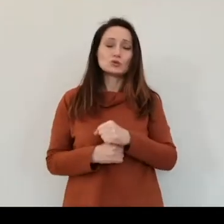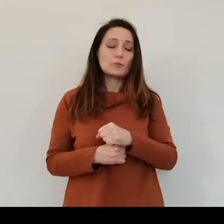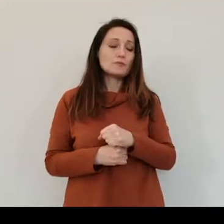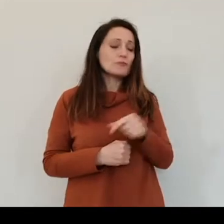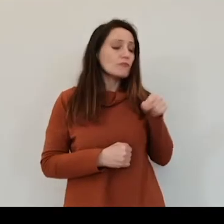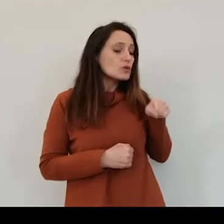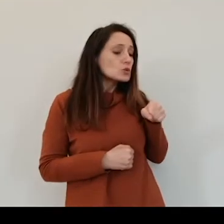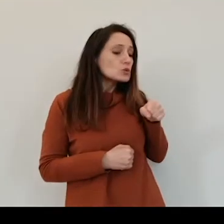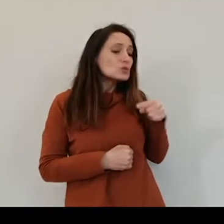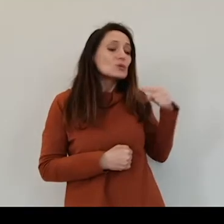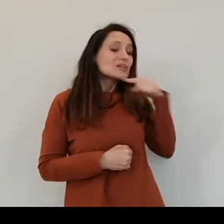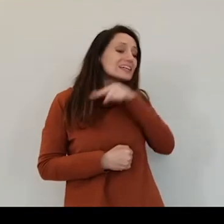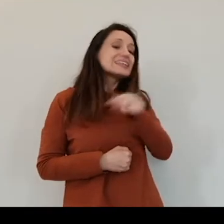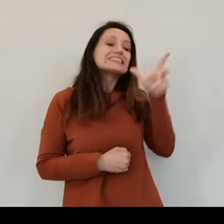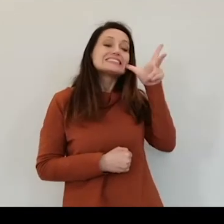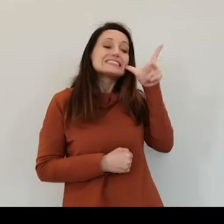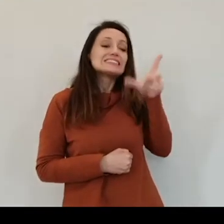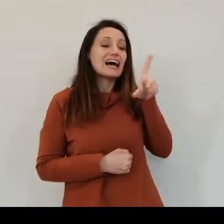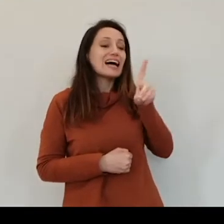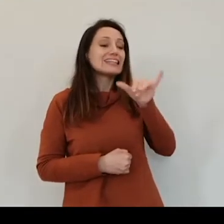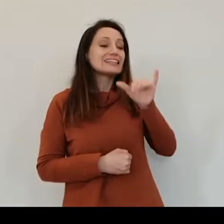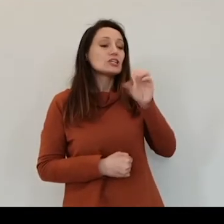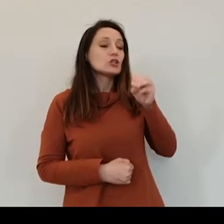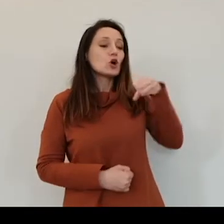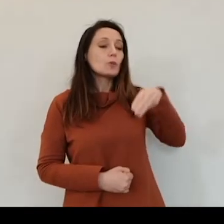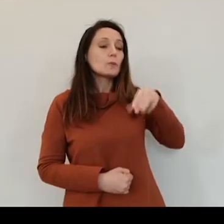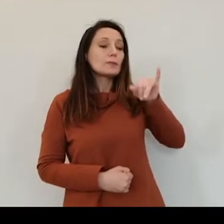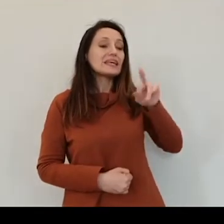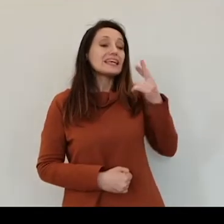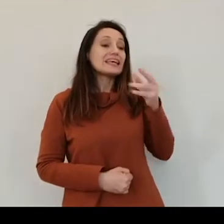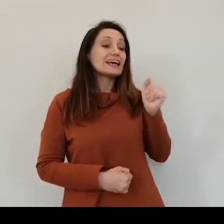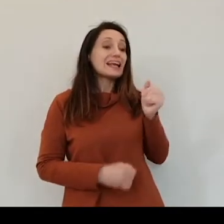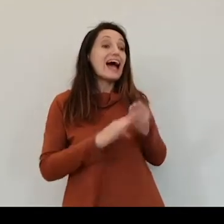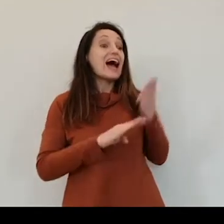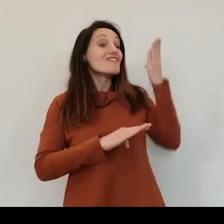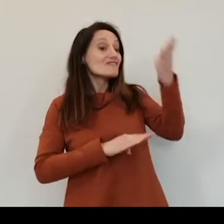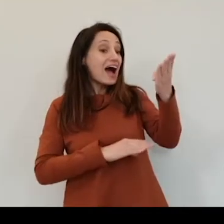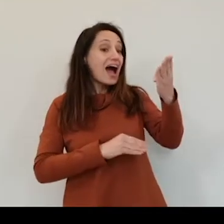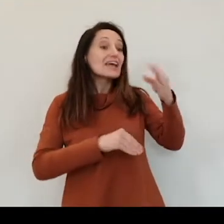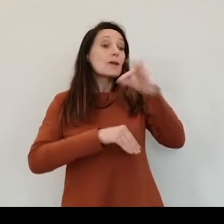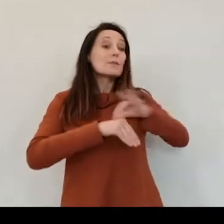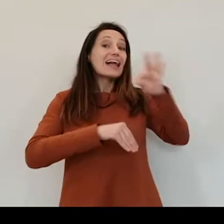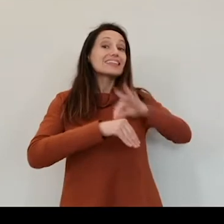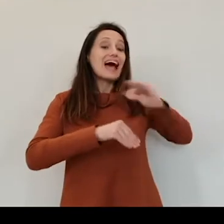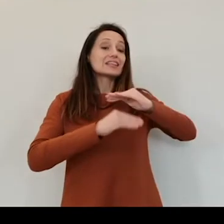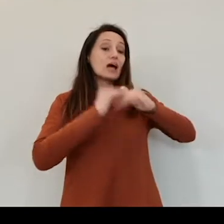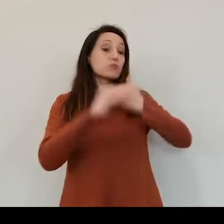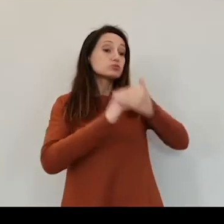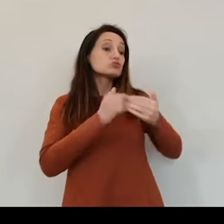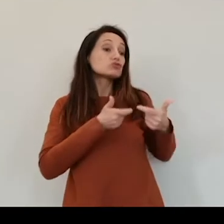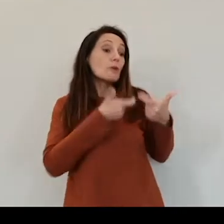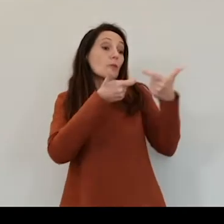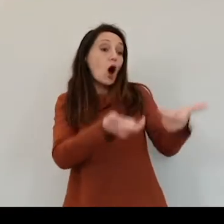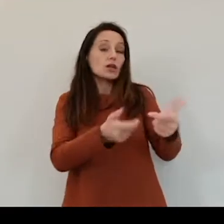zia di Omira a portarle questa buccia di patata. No, vai dalla nonna a portarle questa focaccia!